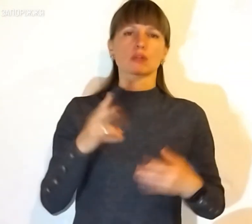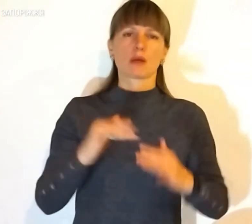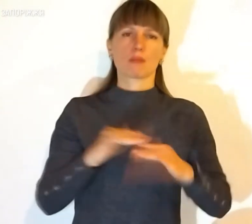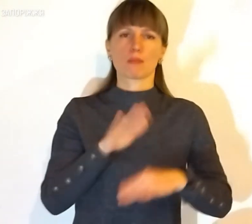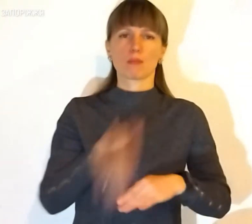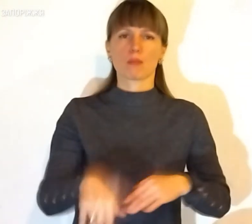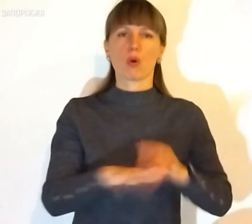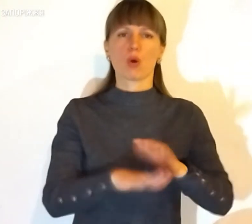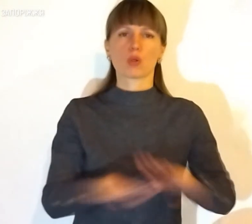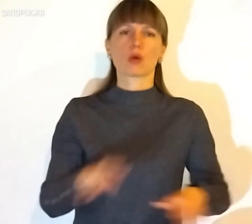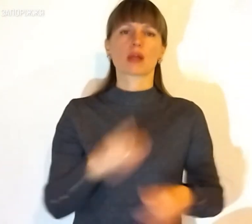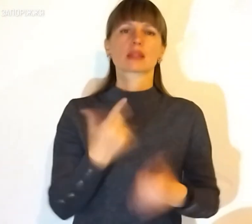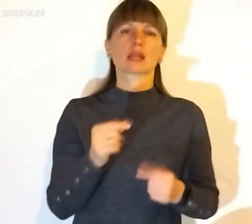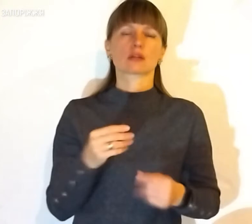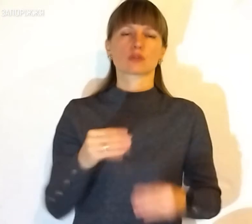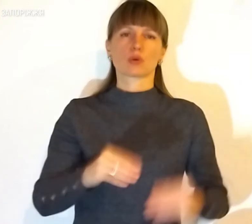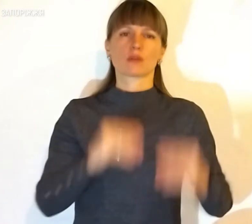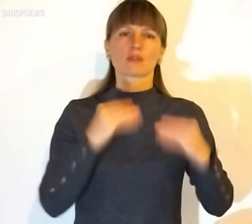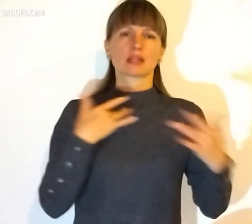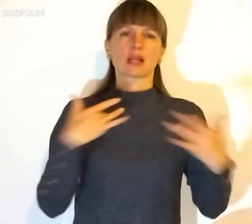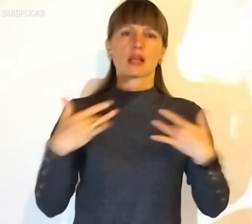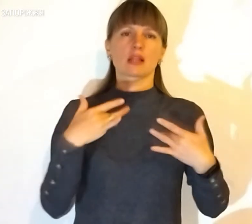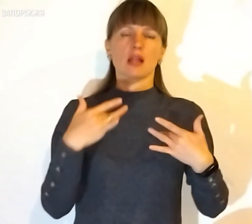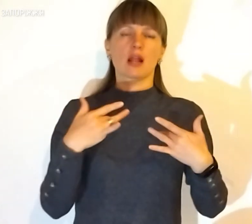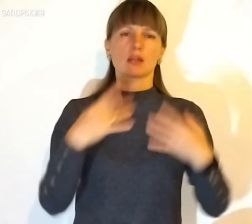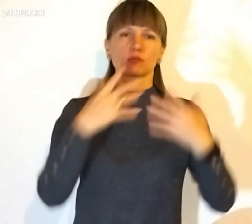підлозі. А дехто вкривається театральними колісами.